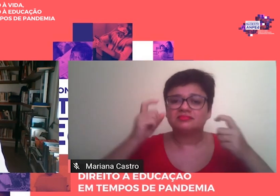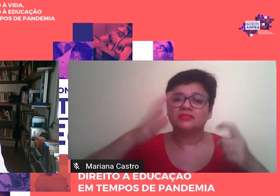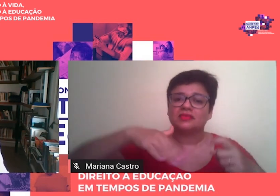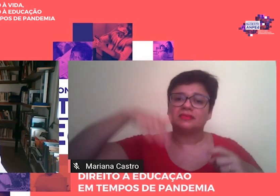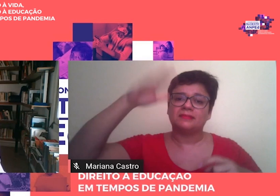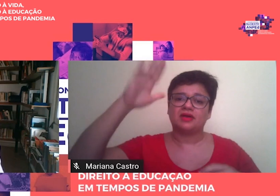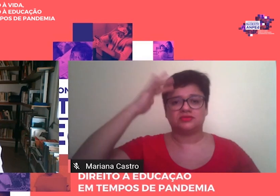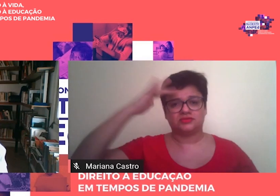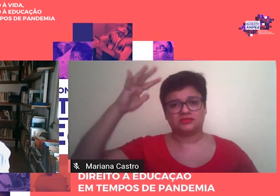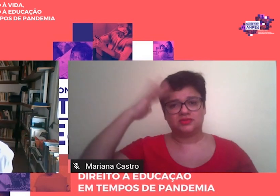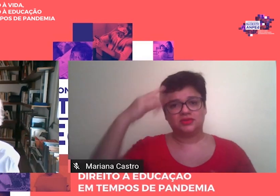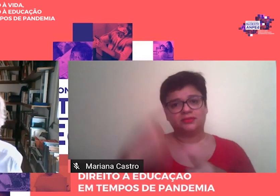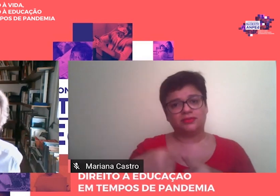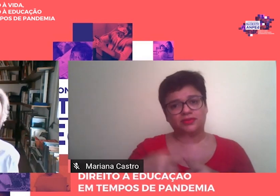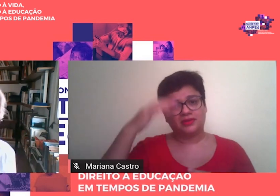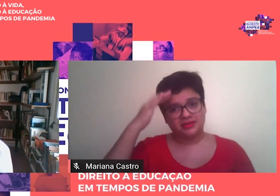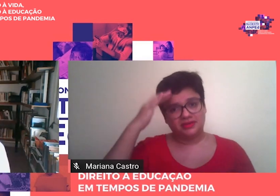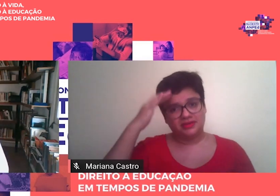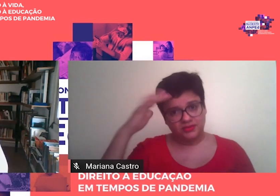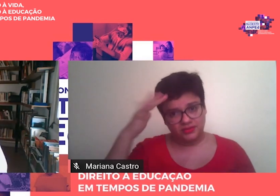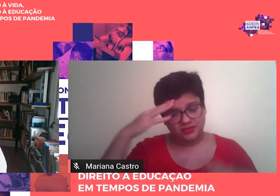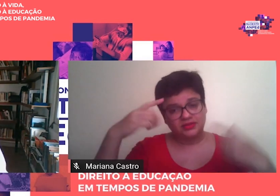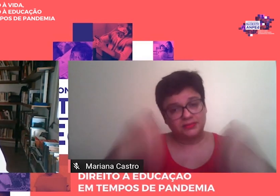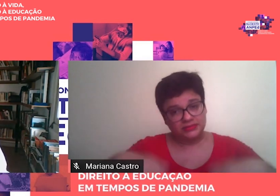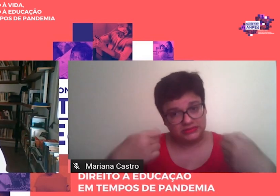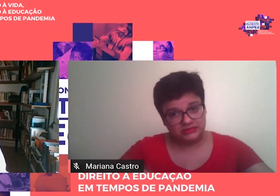teorias, porque de teorias nós precisamos, né,